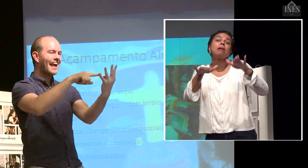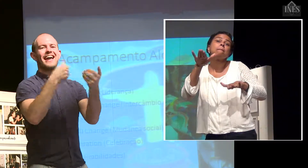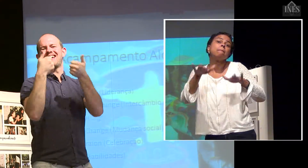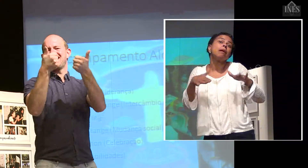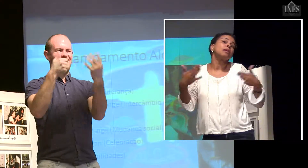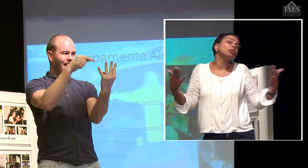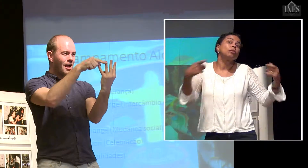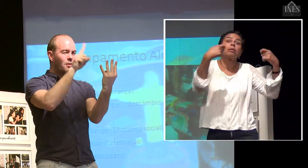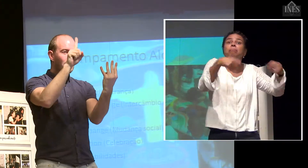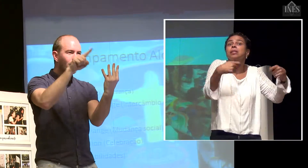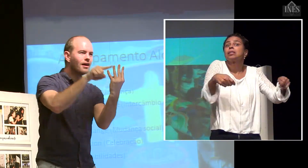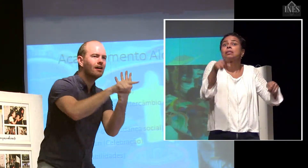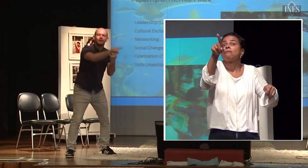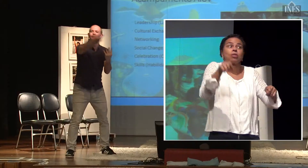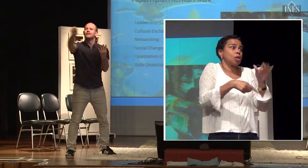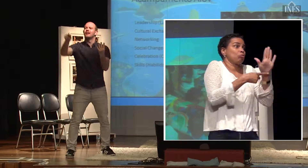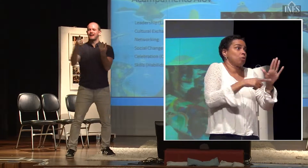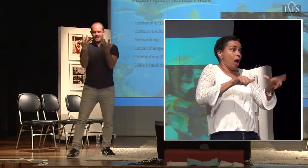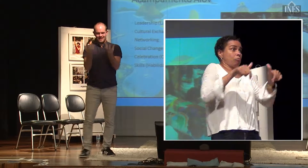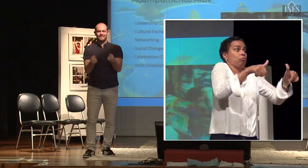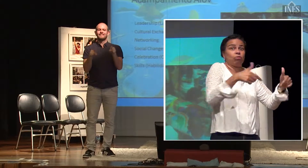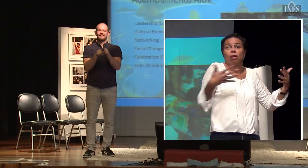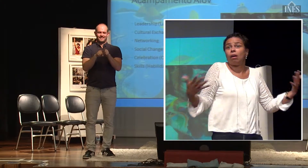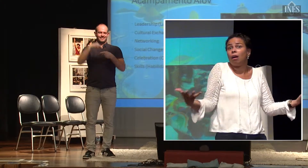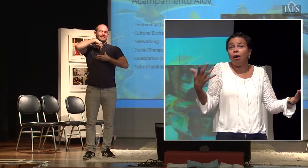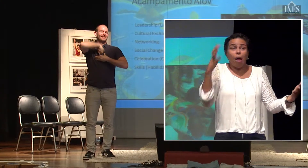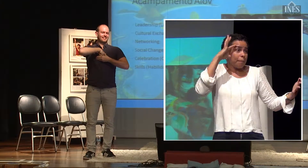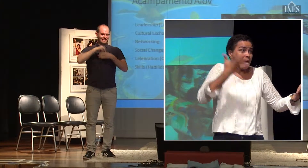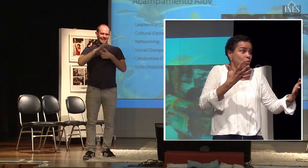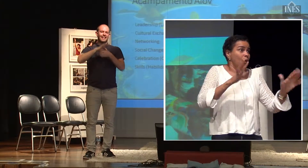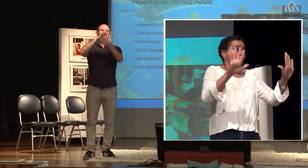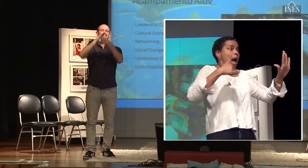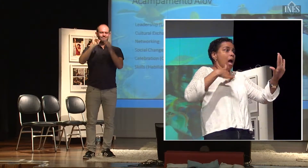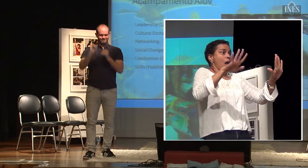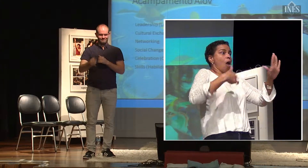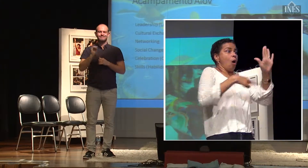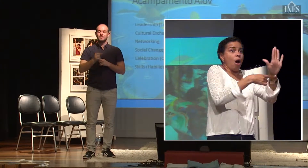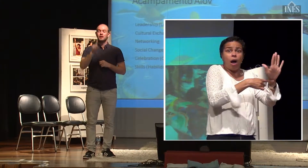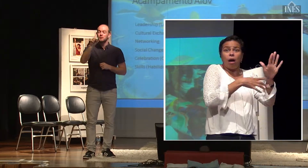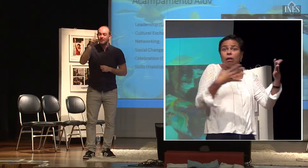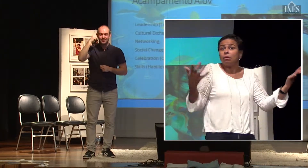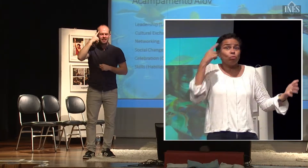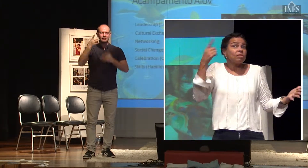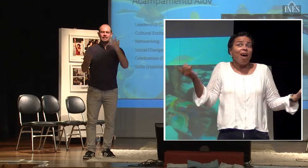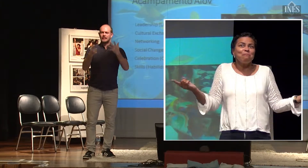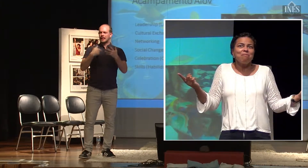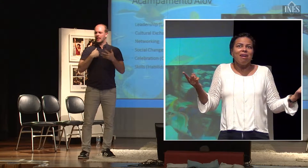necessidade que traz você para dentro daquilo para resolver enquanto problema, que faz com que vocês despertem a liderança que existe dentro de